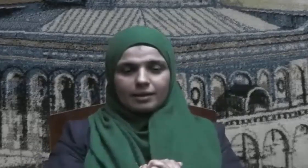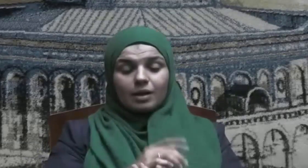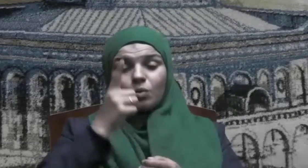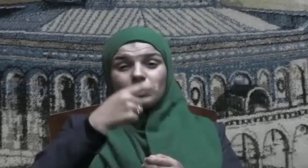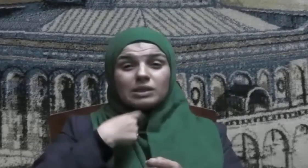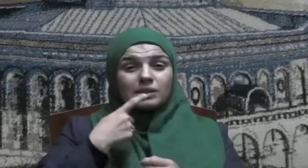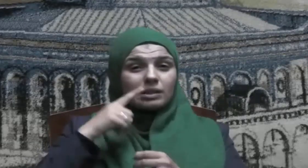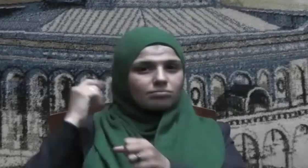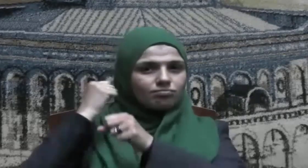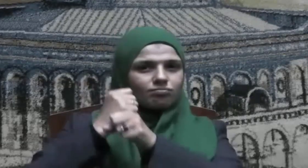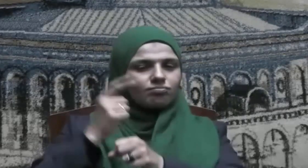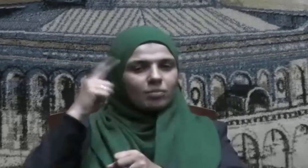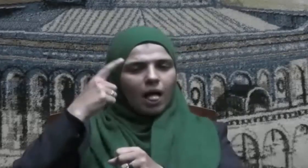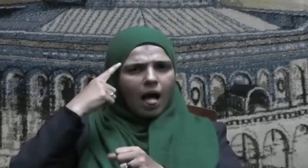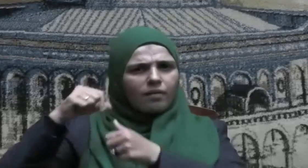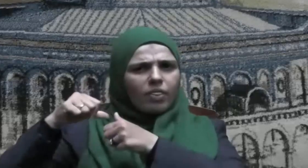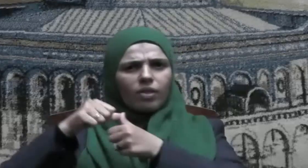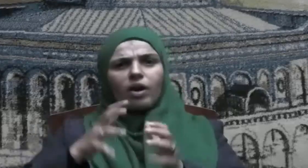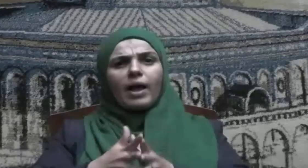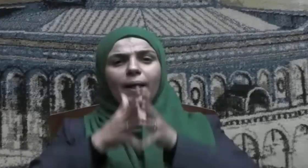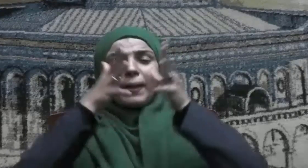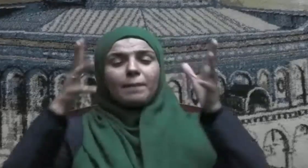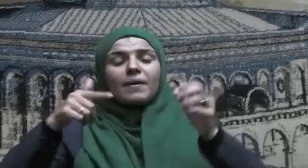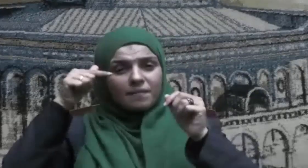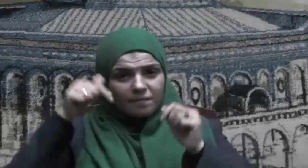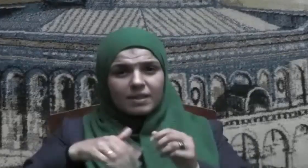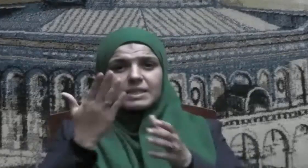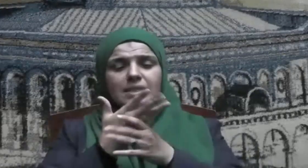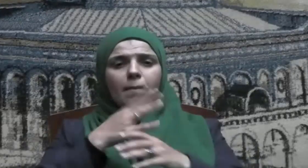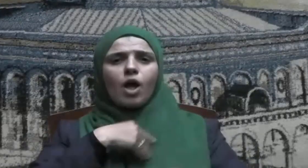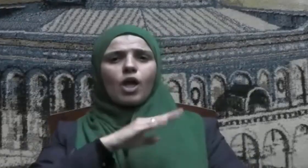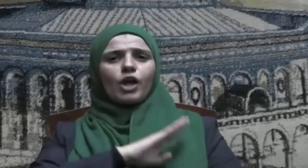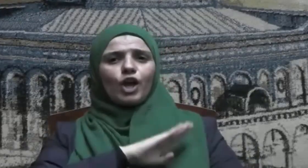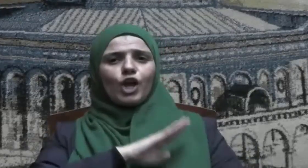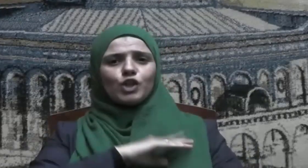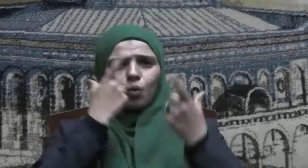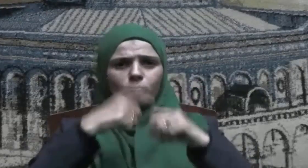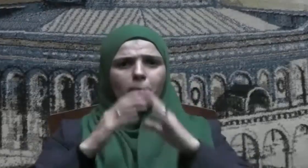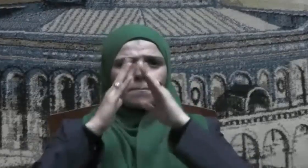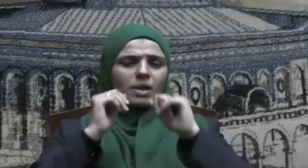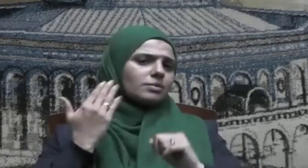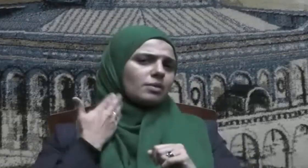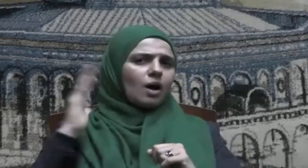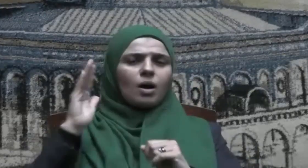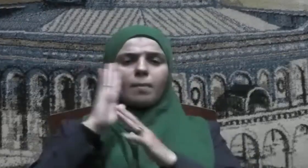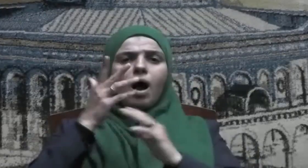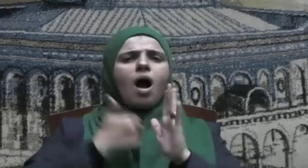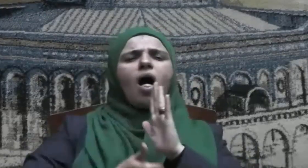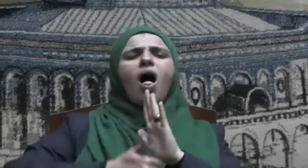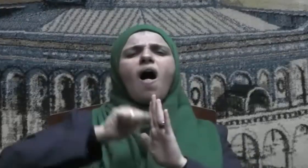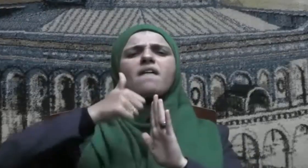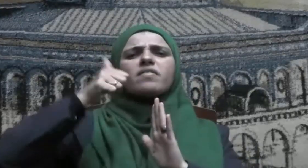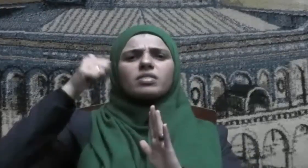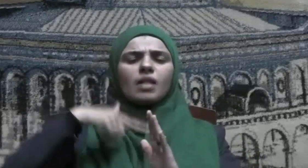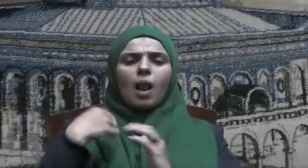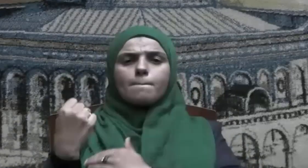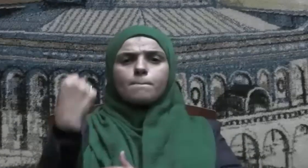الملحمة الكبرى التي سطرت فيها الجندية المصرية أسمى معاني البطولة والفداء